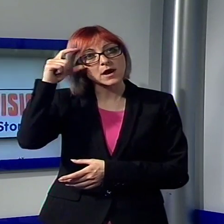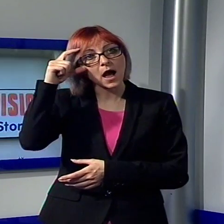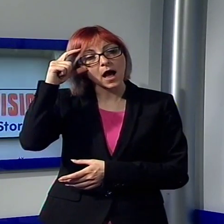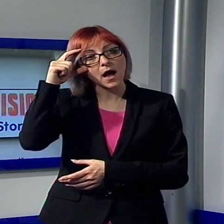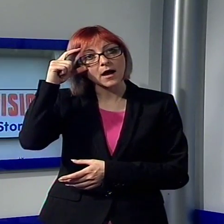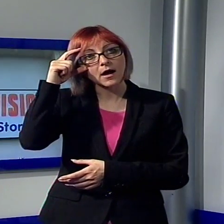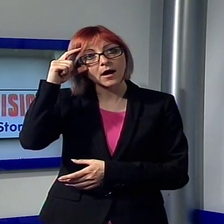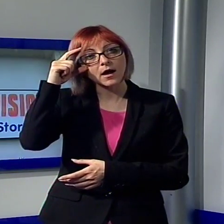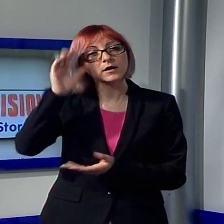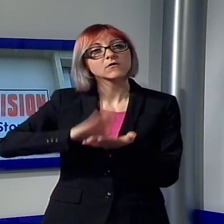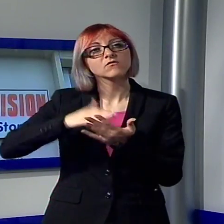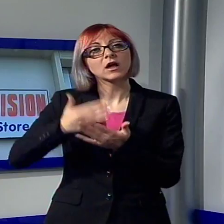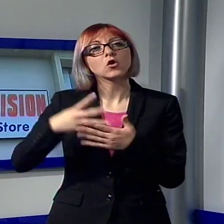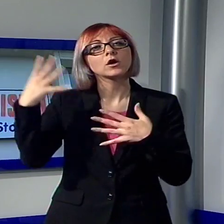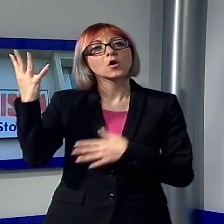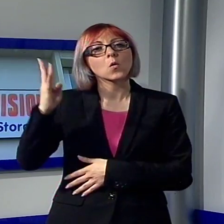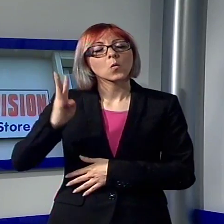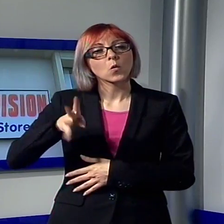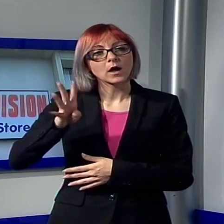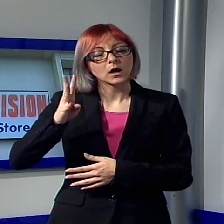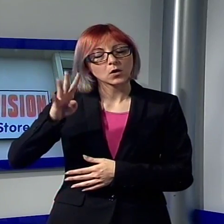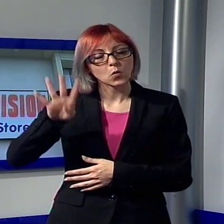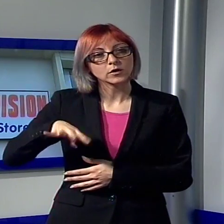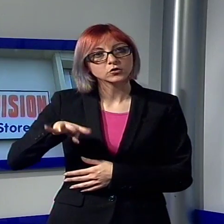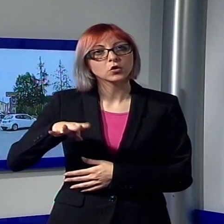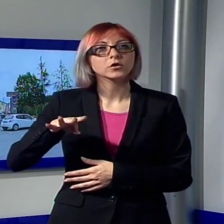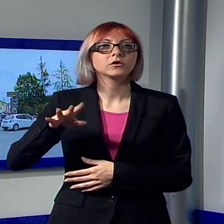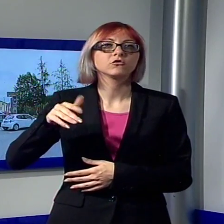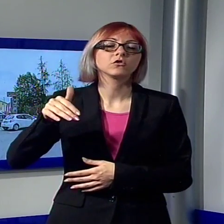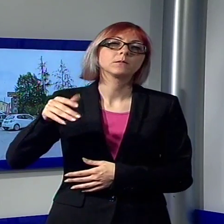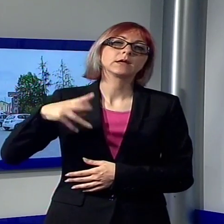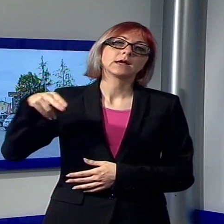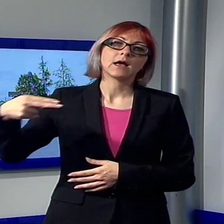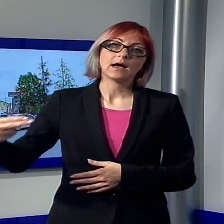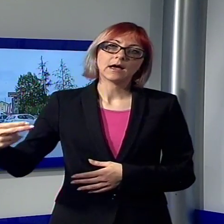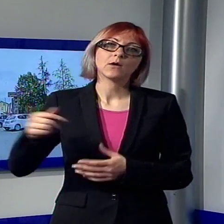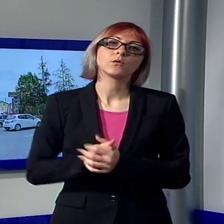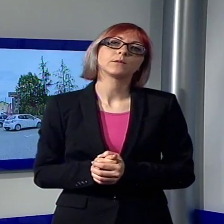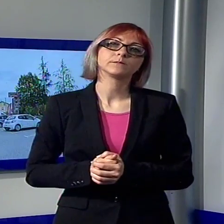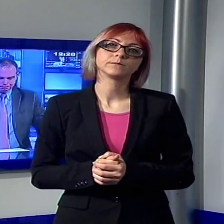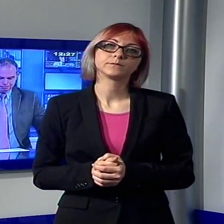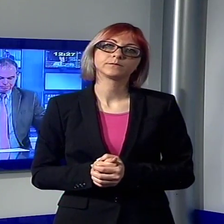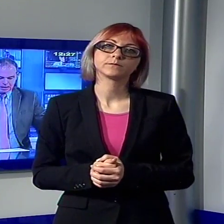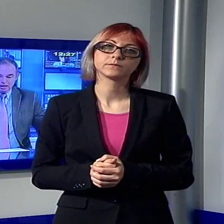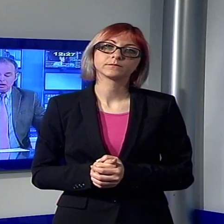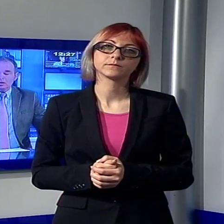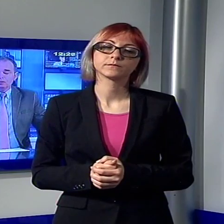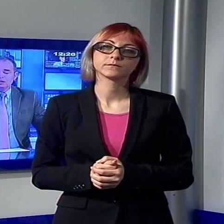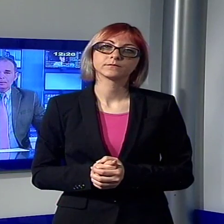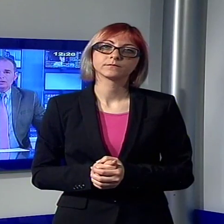per un valore di circa 14 mila euro che quindi i ladri non hanno potuto portare via. Ci spostiamo adesso